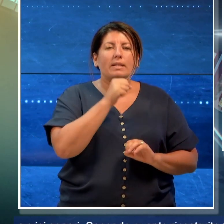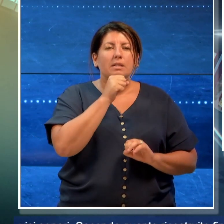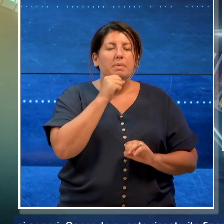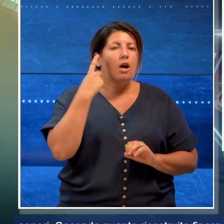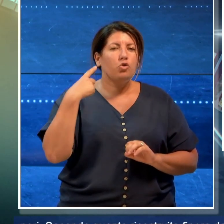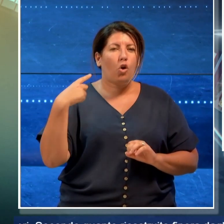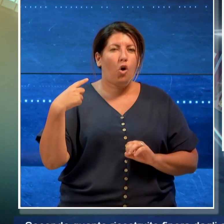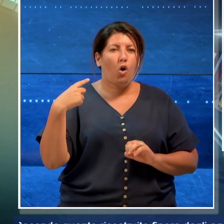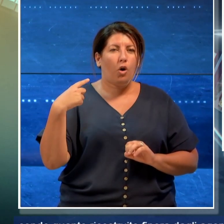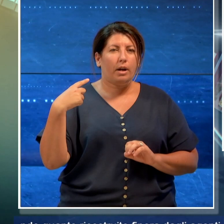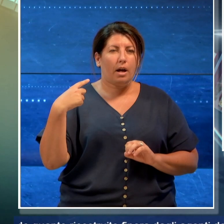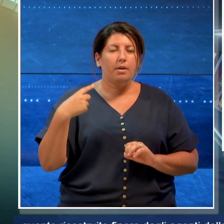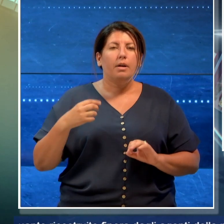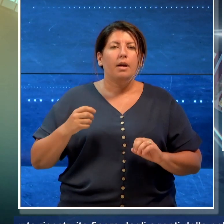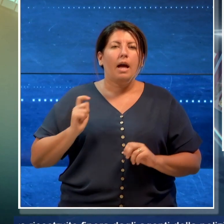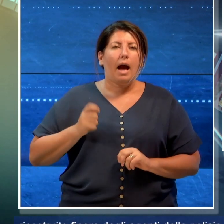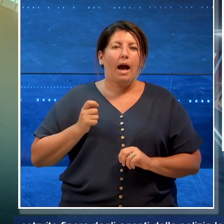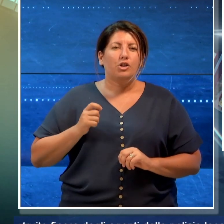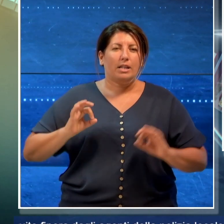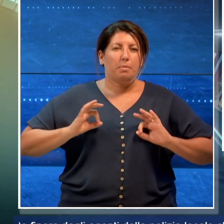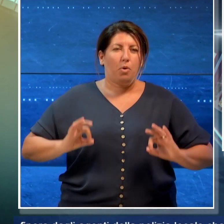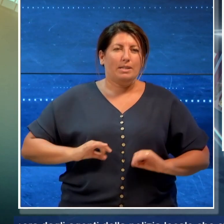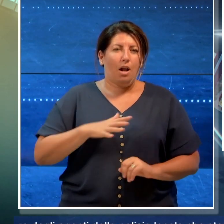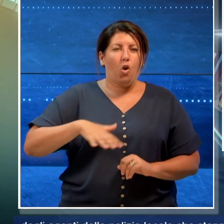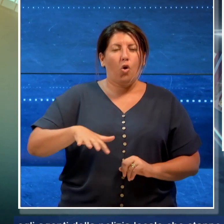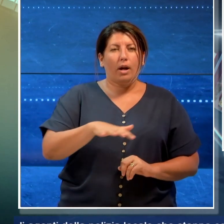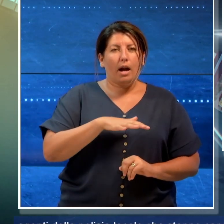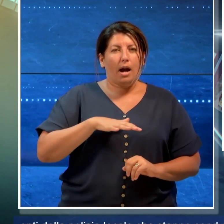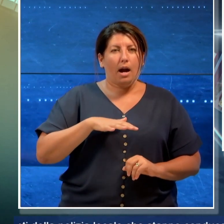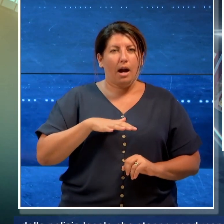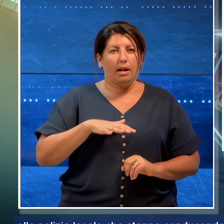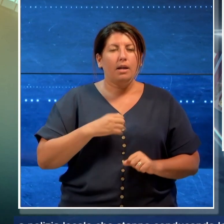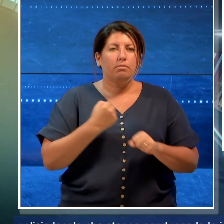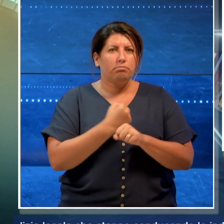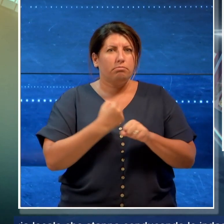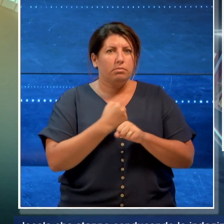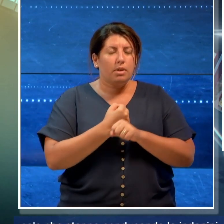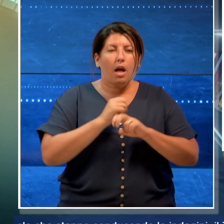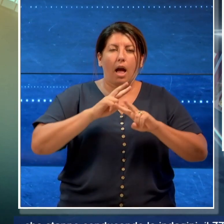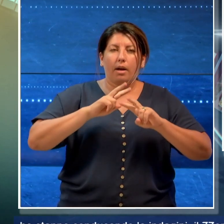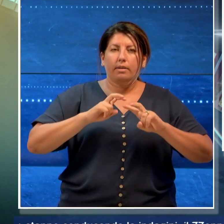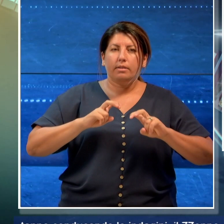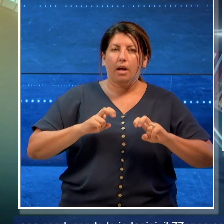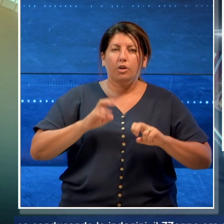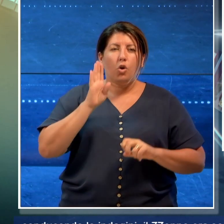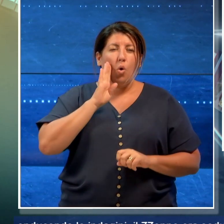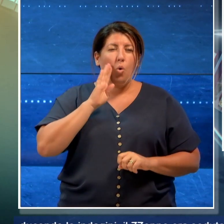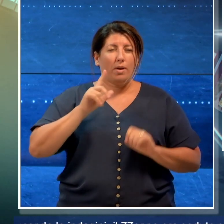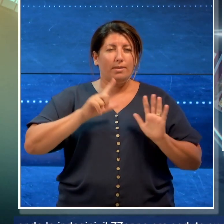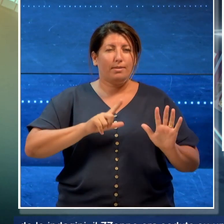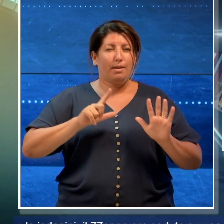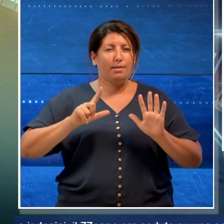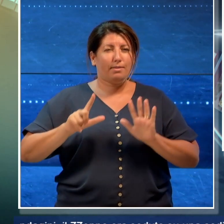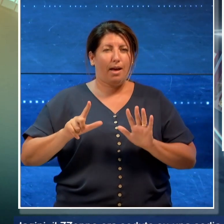ricostruito finora dagli agenti della polizia locale che stanno conducendo le indagini, il 77enne era